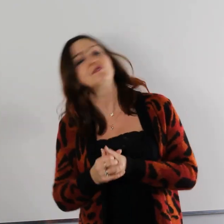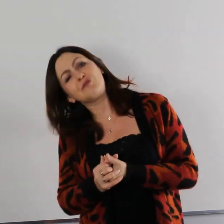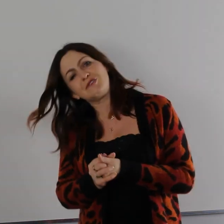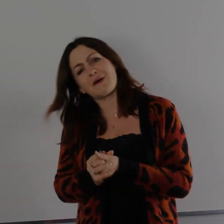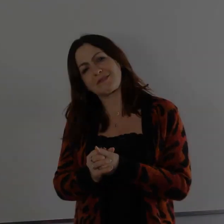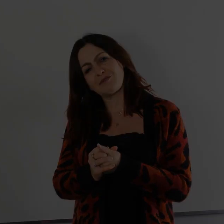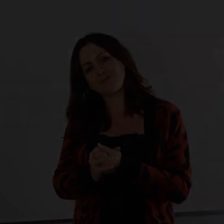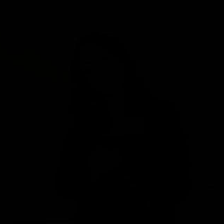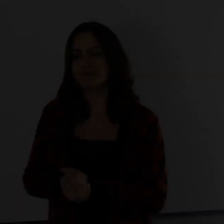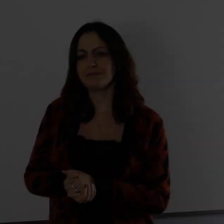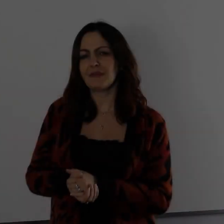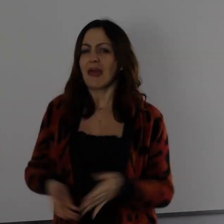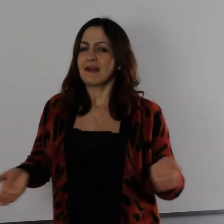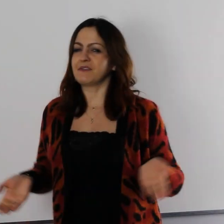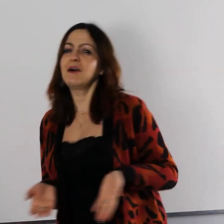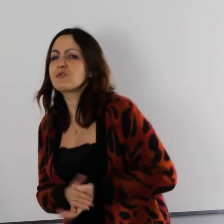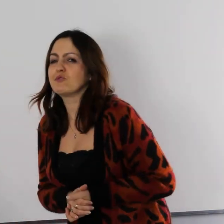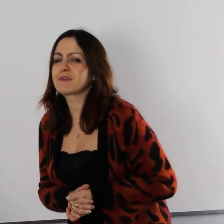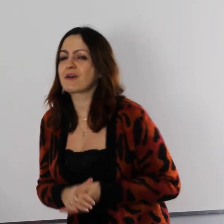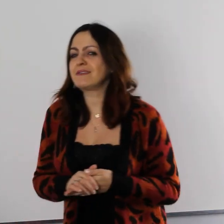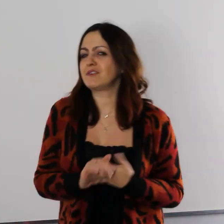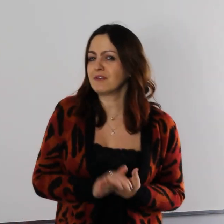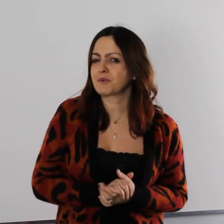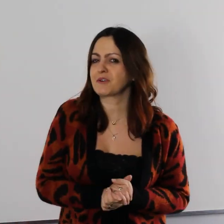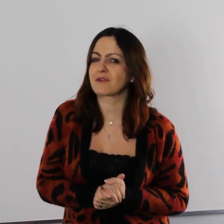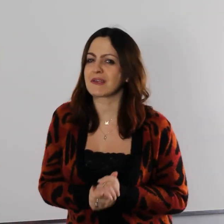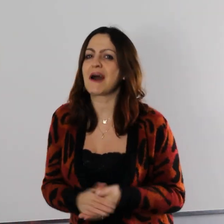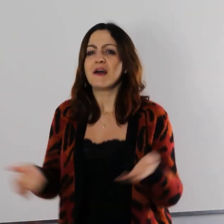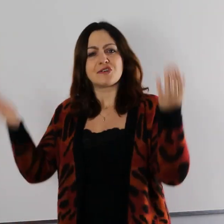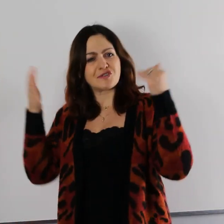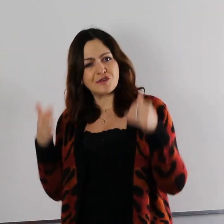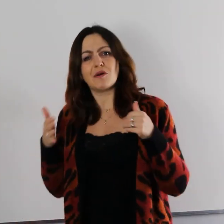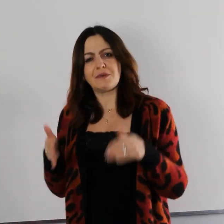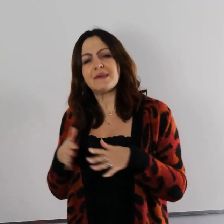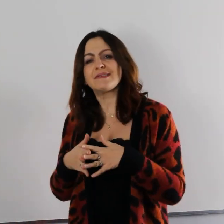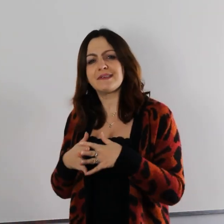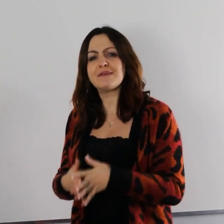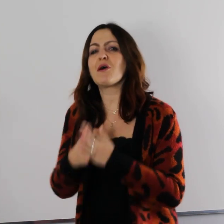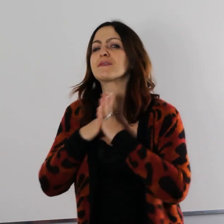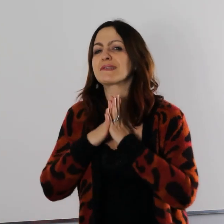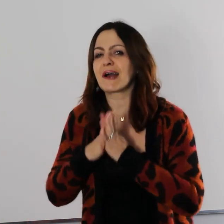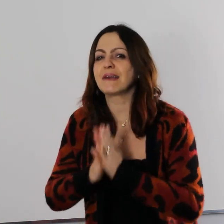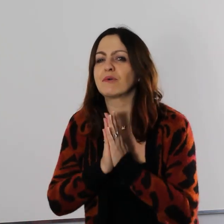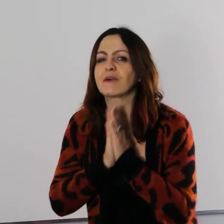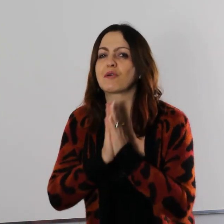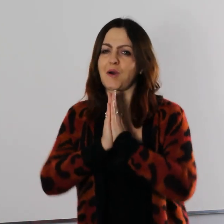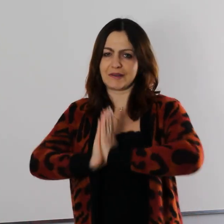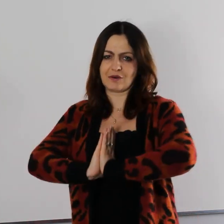Dziękuję Ci bardzo. Wiele osób z okazji świąt naszego narodzenia życzyło mi, między innymi odzyskania mojego kochanego